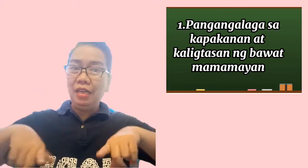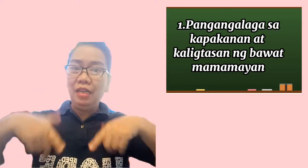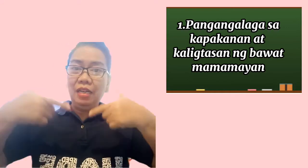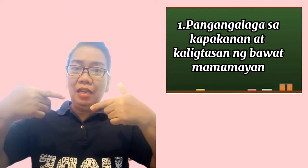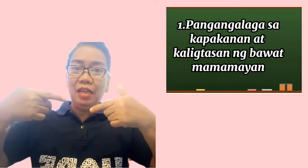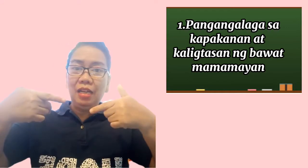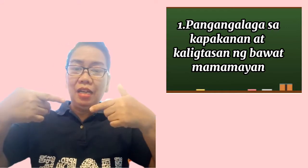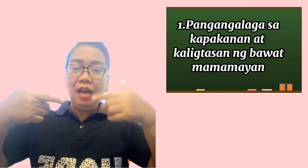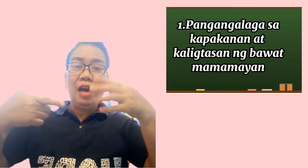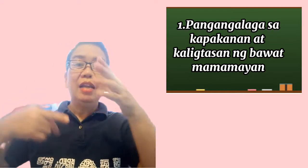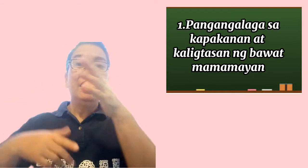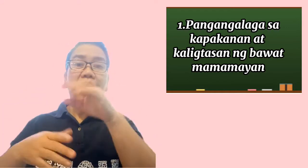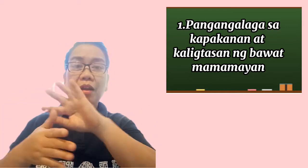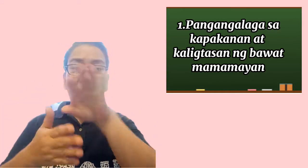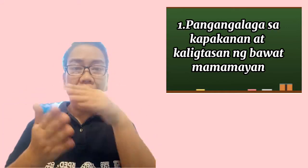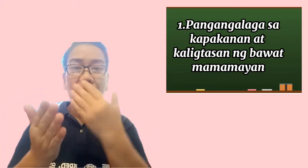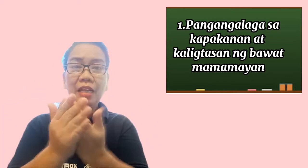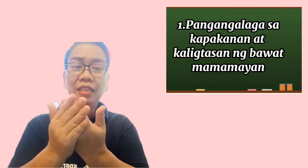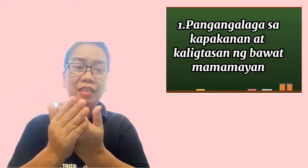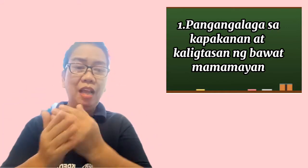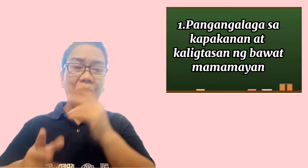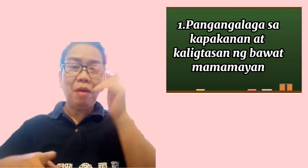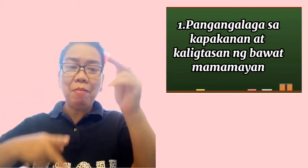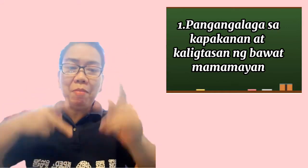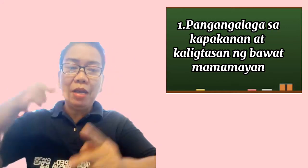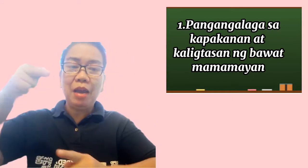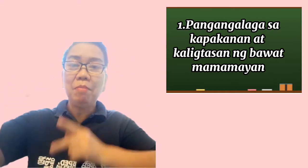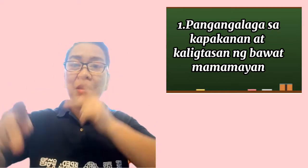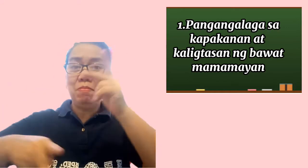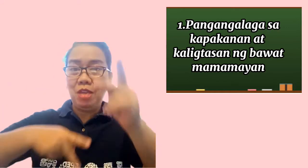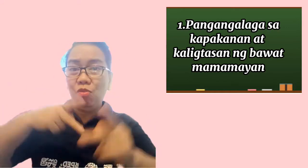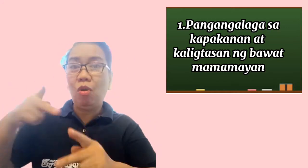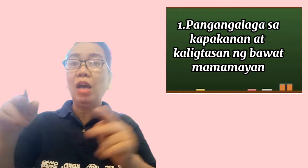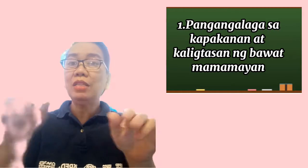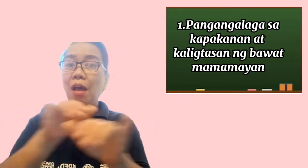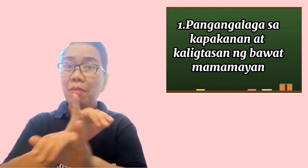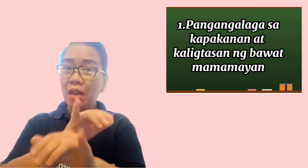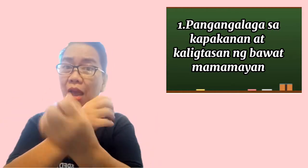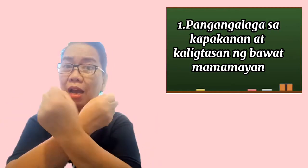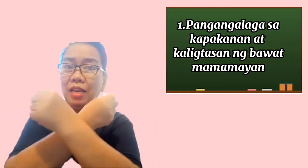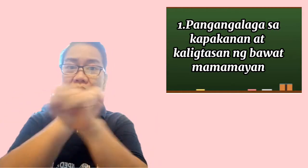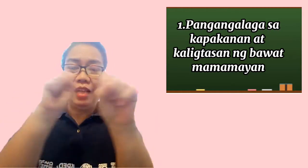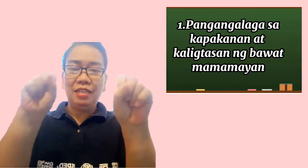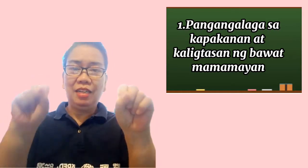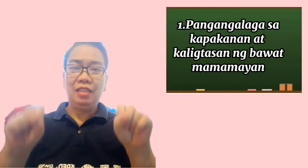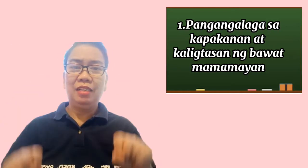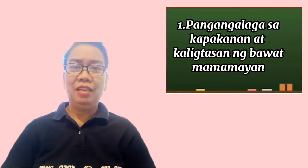ng lahat ng mamamayang Pilipino kasama na ang kadigtasan ni atin.